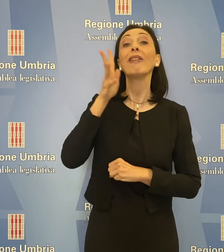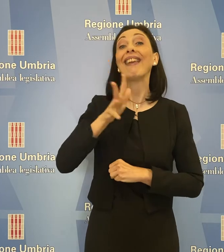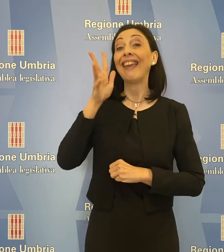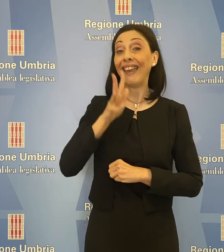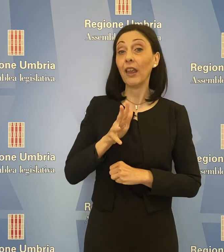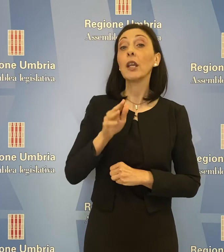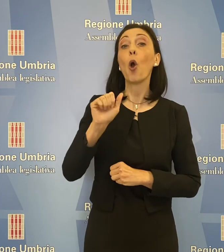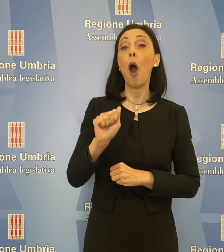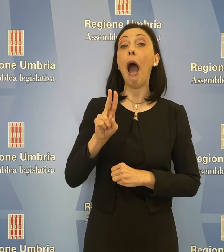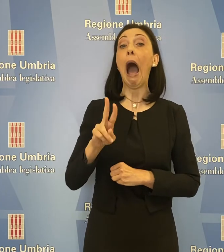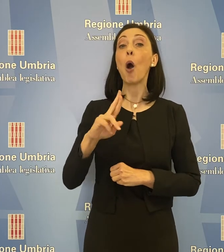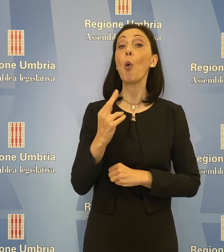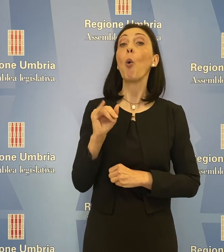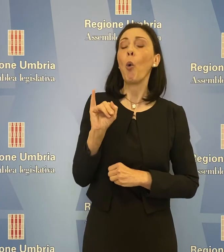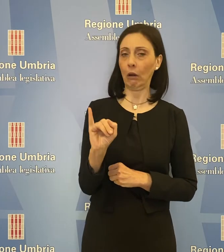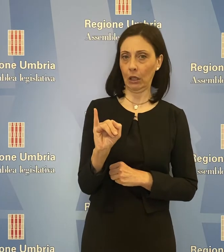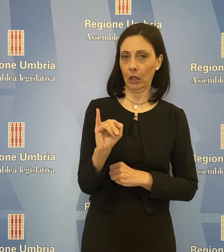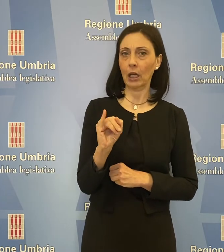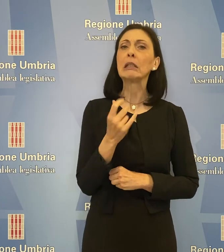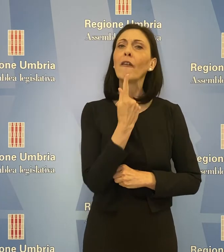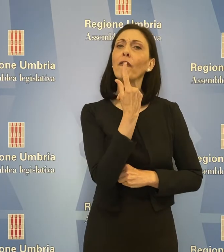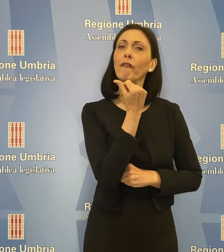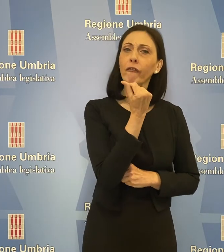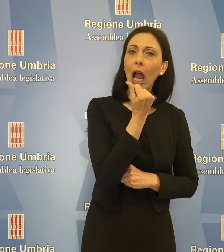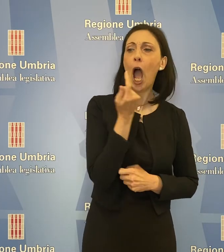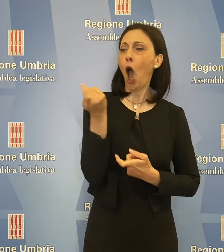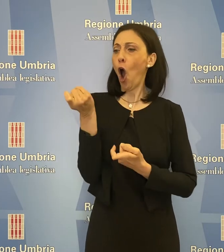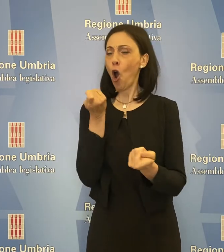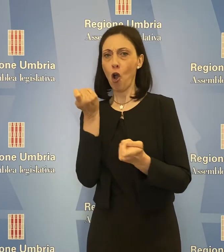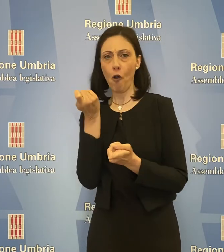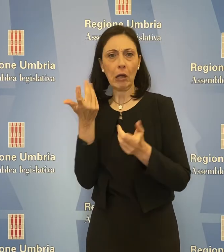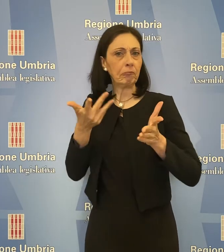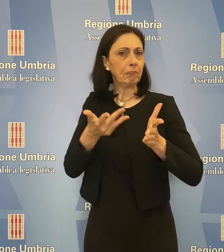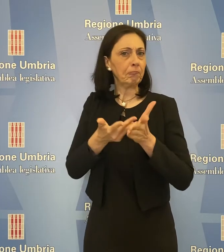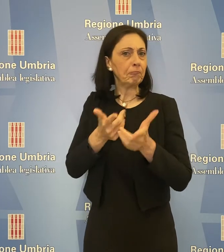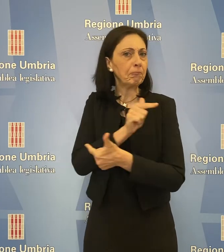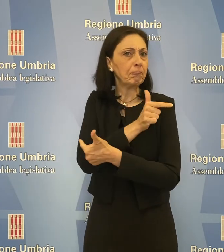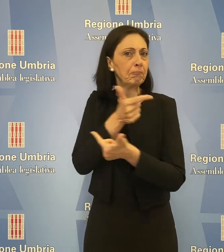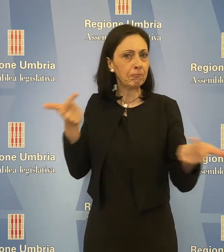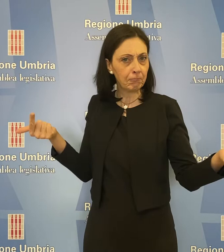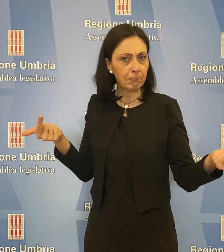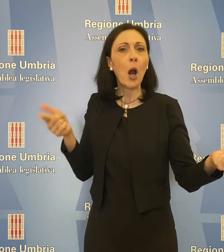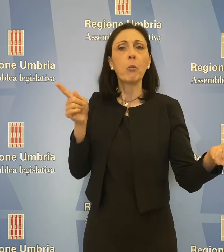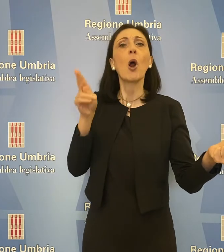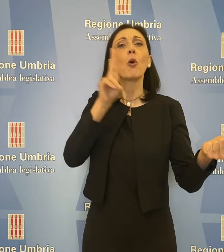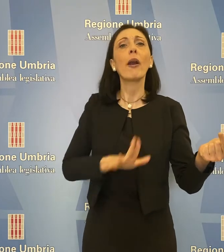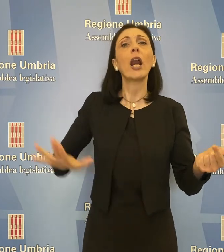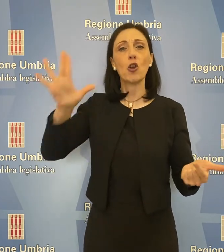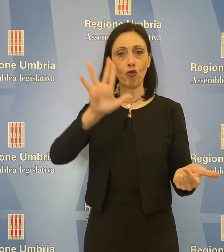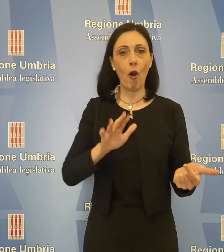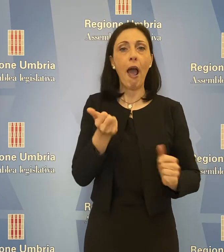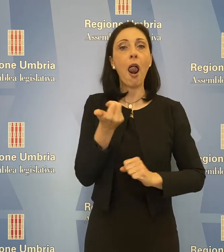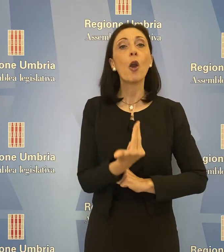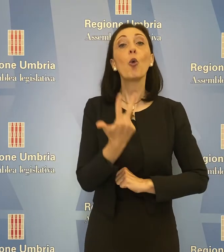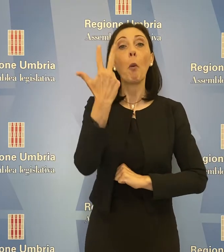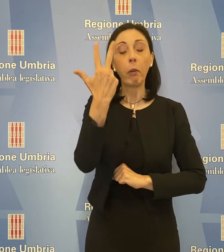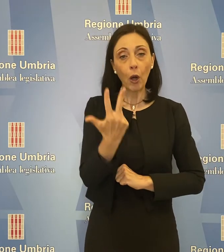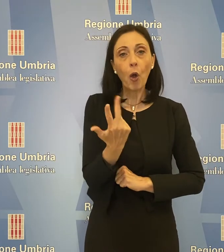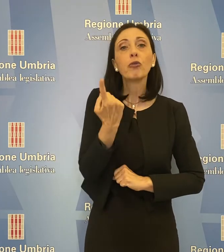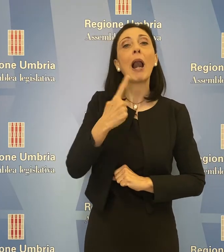difficoltà di ordine finanziario e della governa del soggetto gestore dei servizi nell'ambito regionale numero 3 che possano compromettere